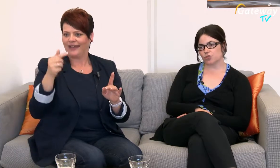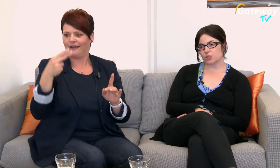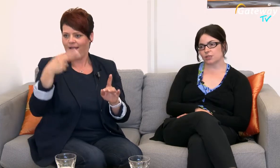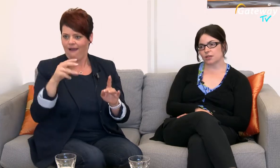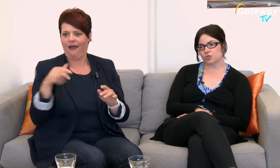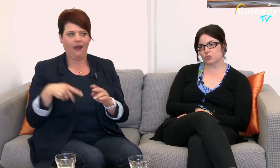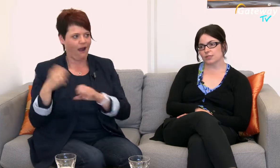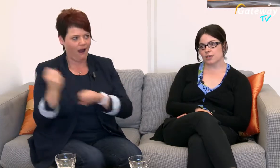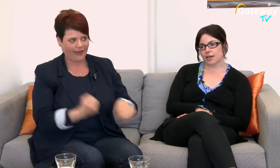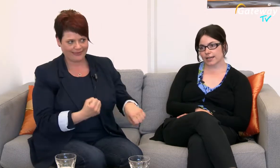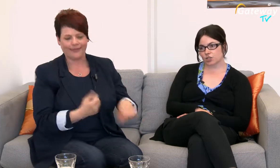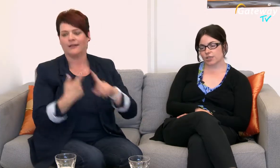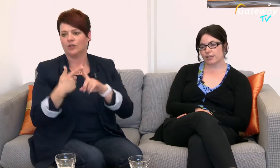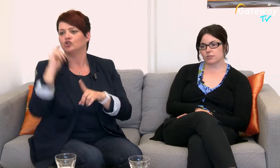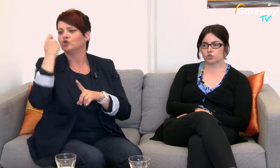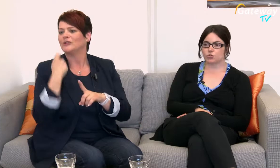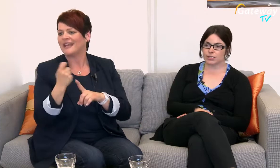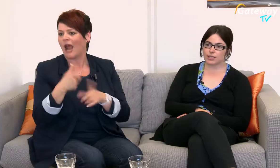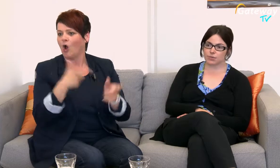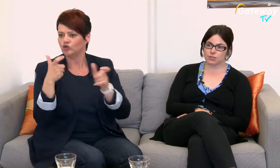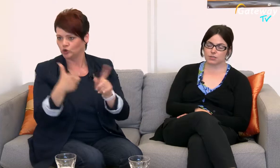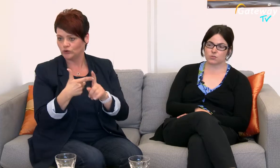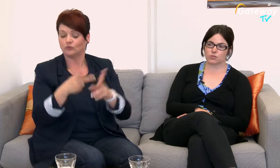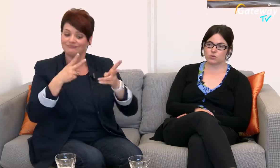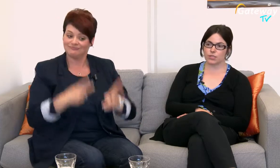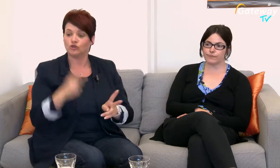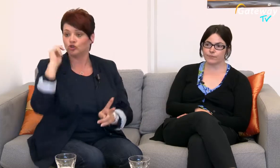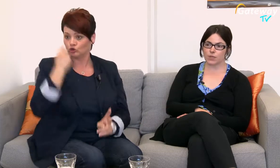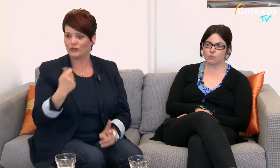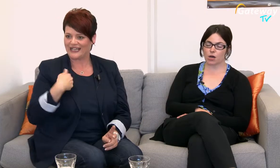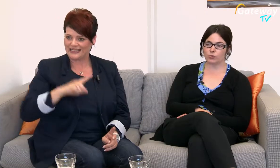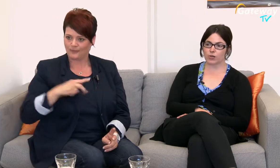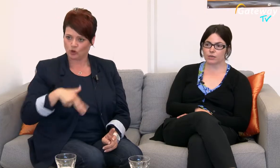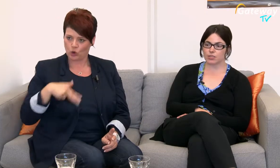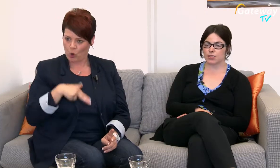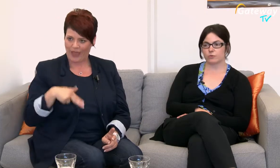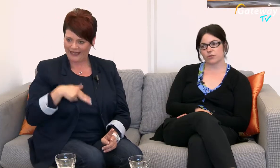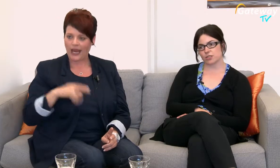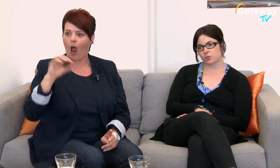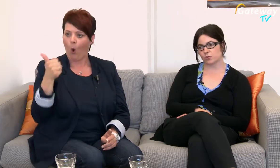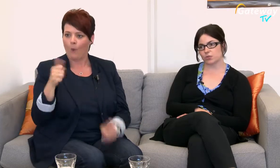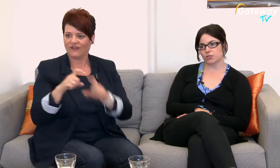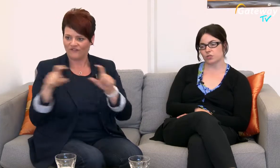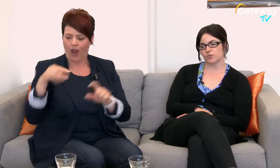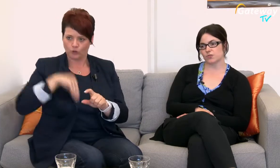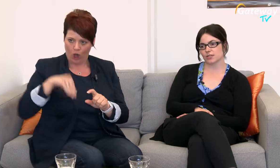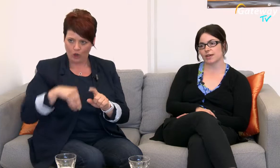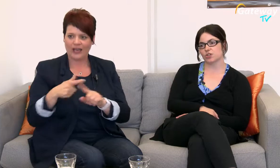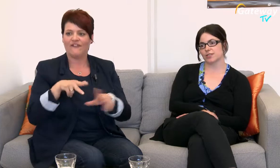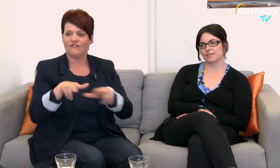Studierendenausschuss eingestellt Und studiert habe ich Soziologie im Hauptfach mit den Nebenfächern Psychologie, Wirtschafts und Sozialgeschichte